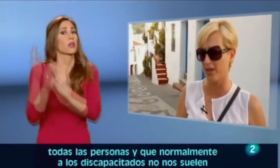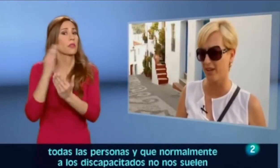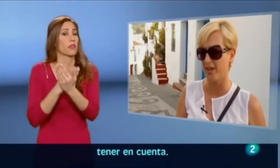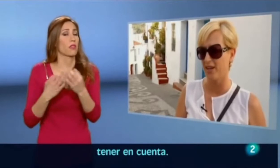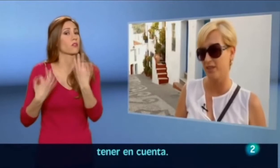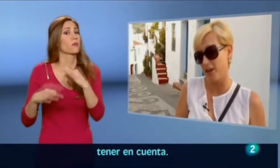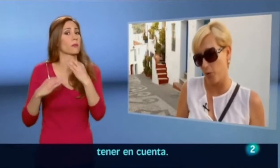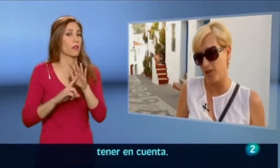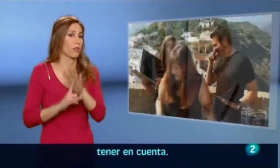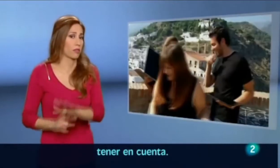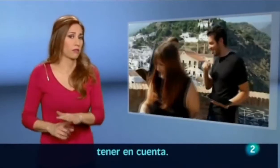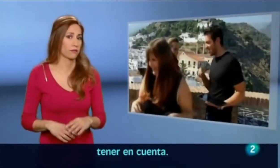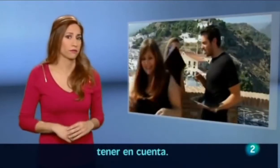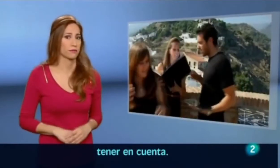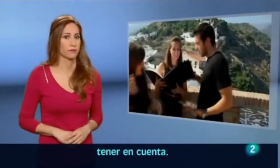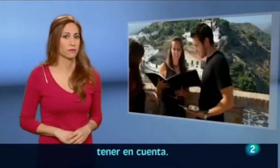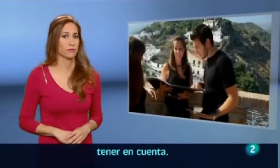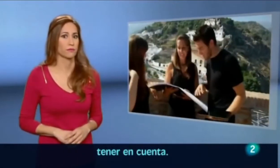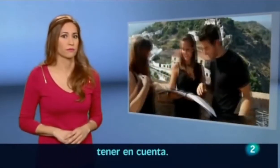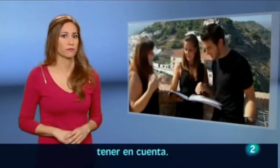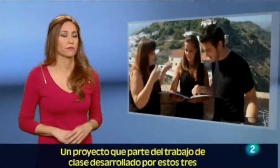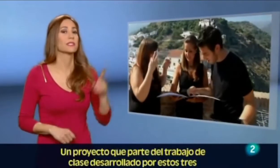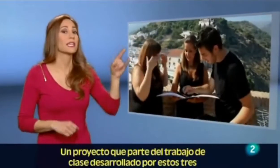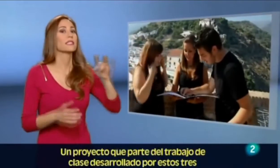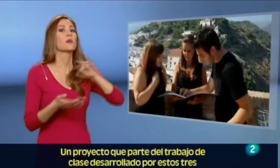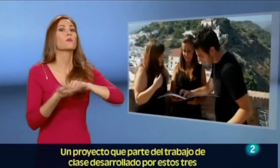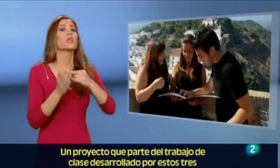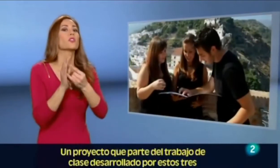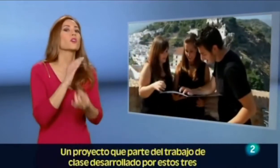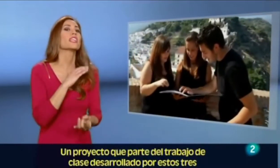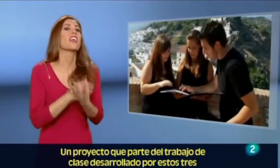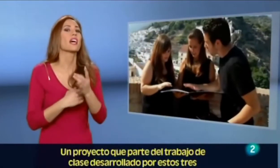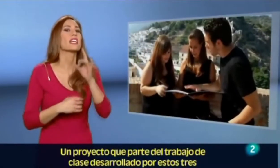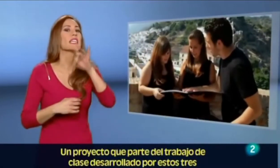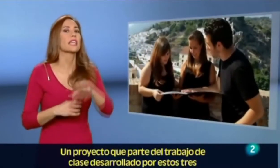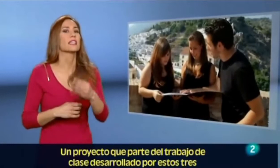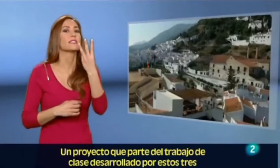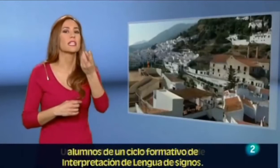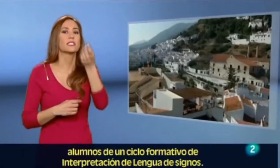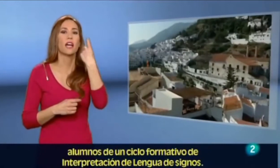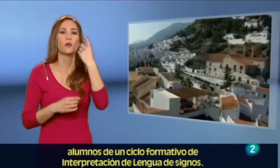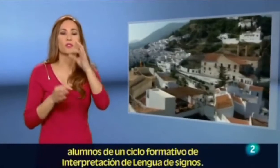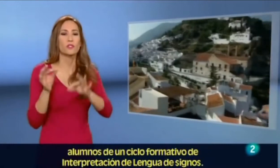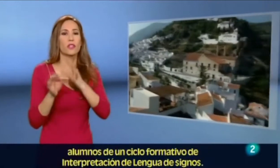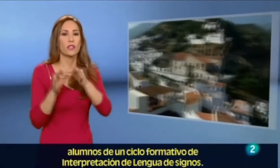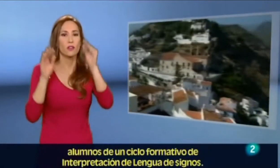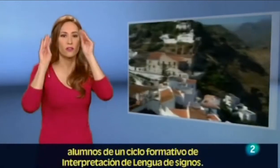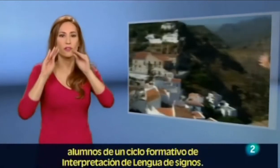suelen tener en cuenta. Un proyecto que parte del trabajo de clase desarrollado por estos tres alumnos de un ciclo formativo de